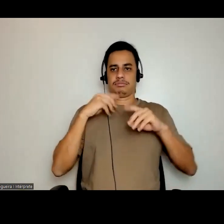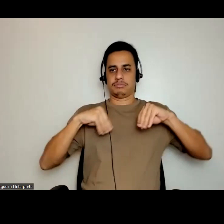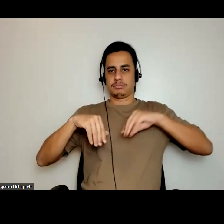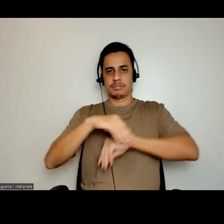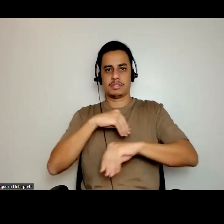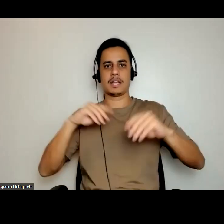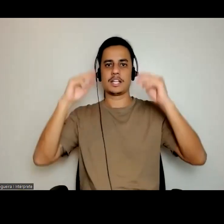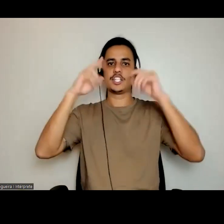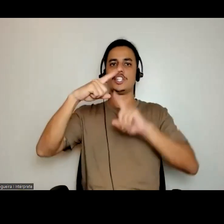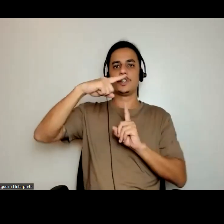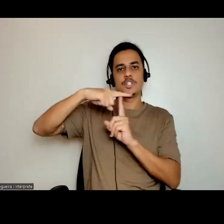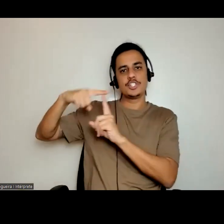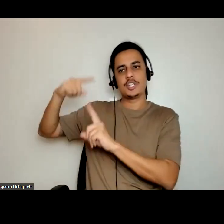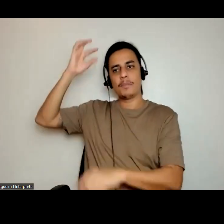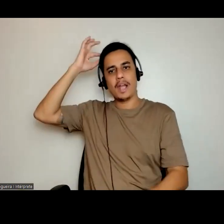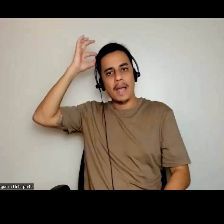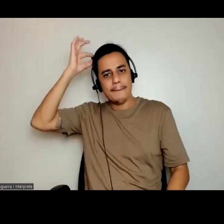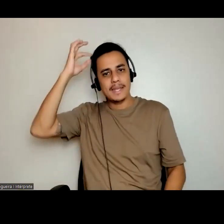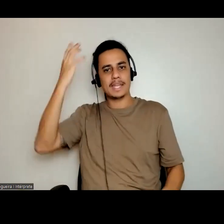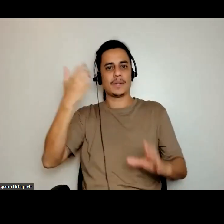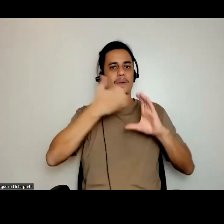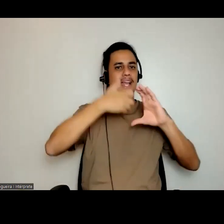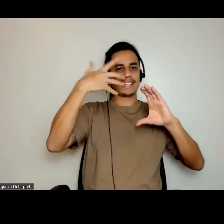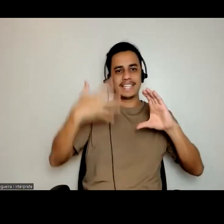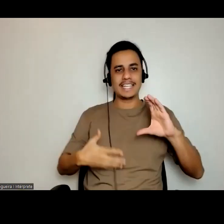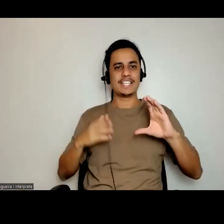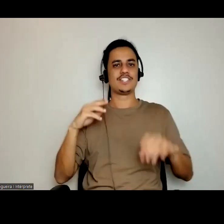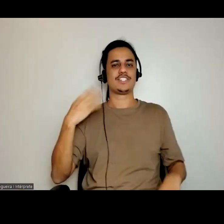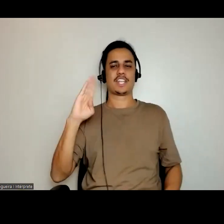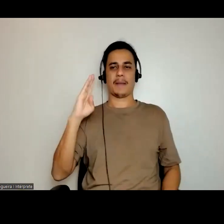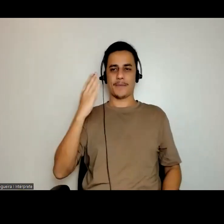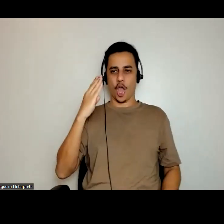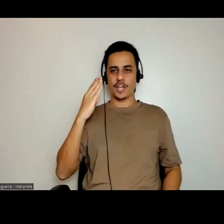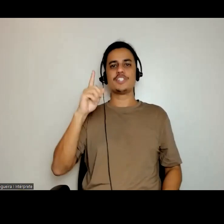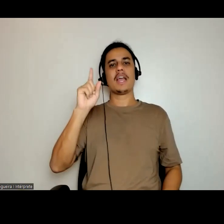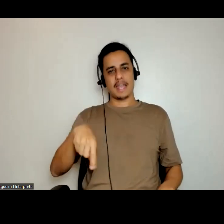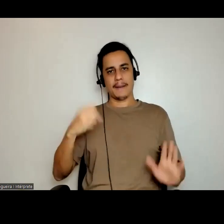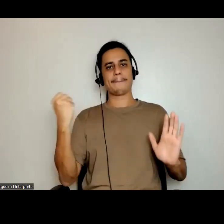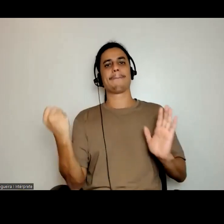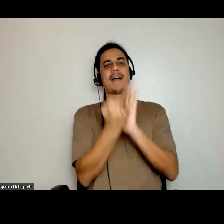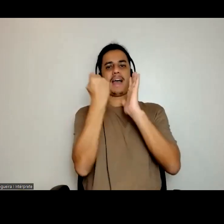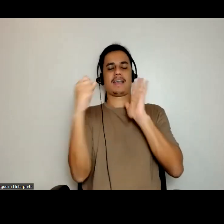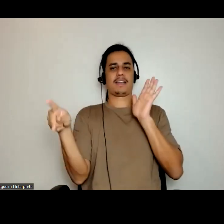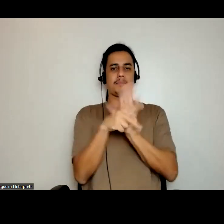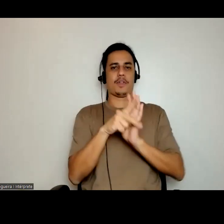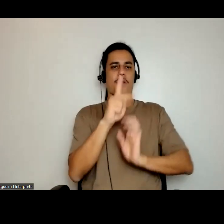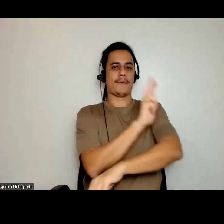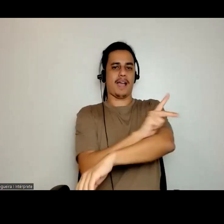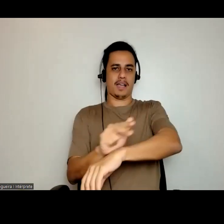tipo de cabelo, essas características biológicas, elas são marcadores de racialidades, elas não são